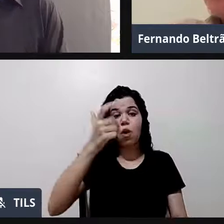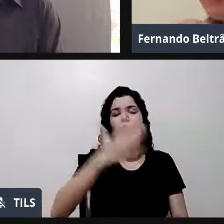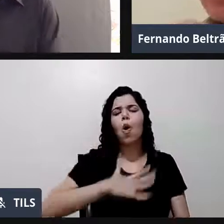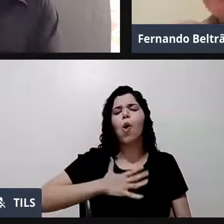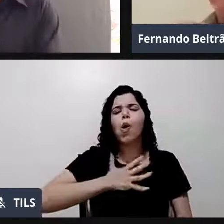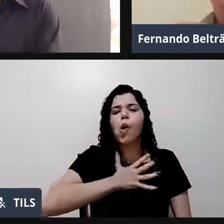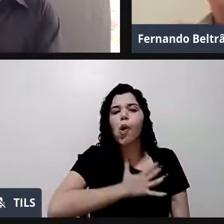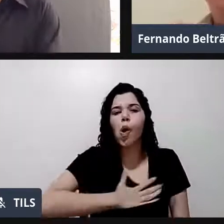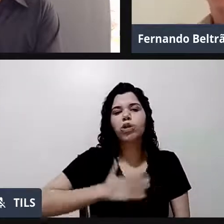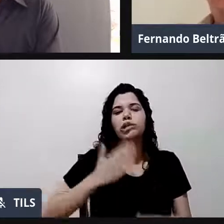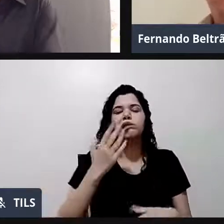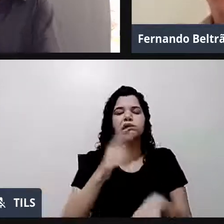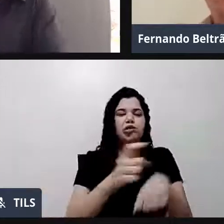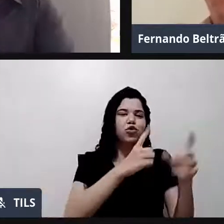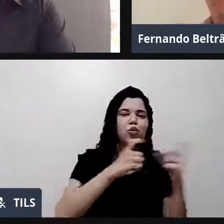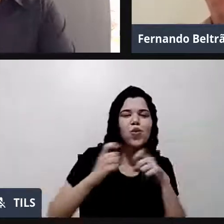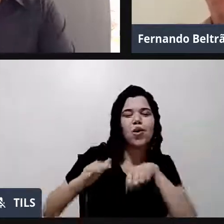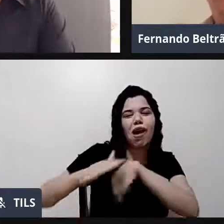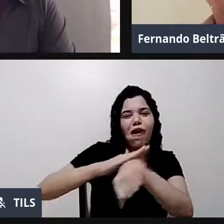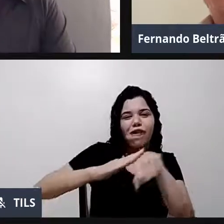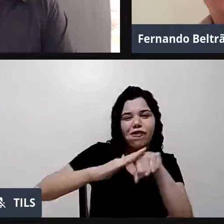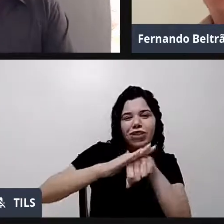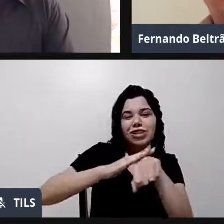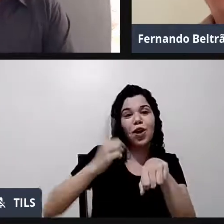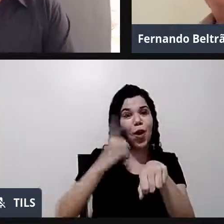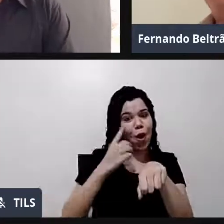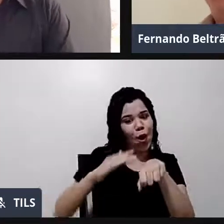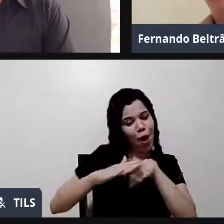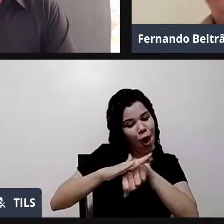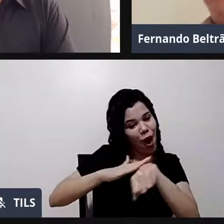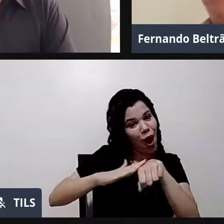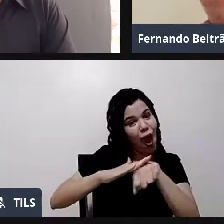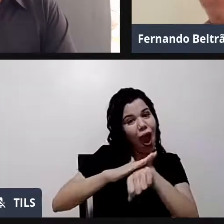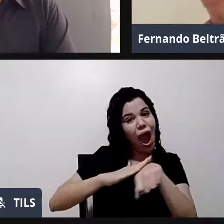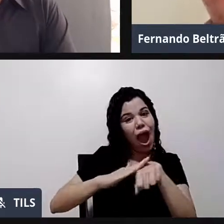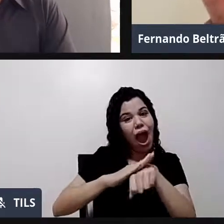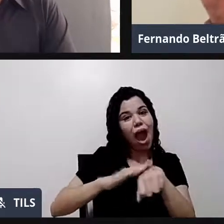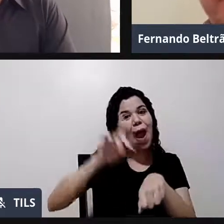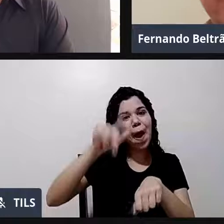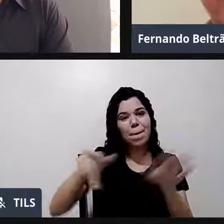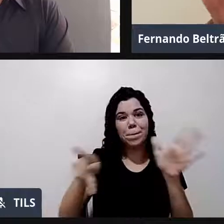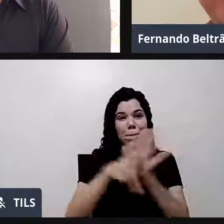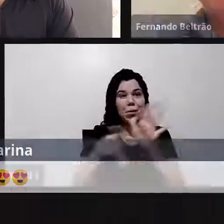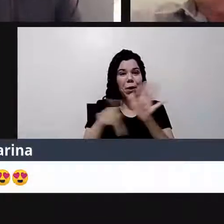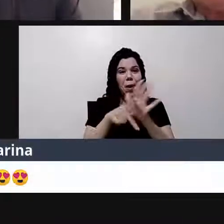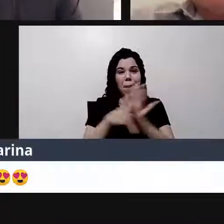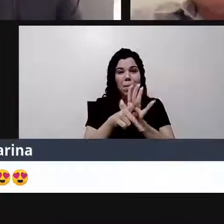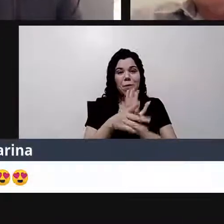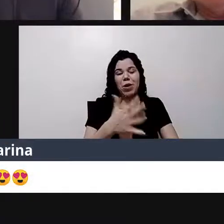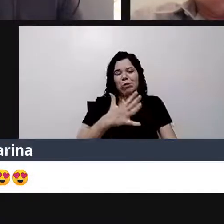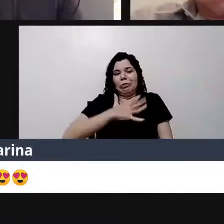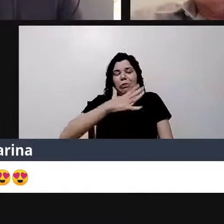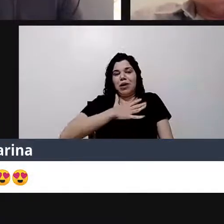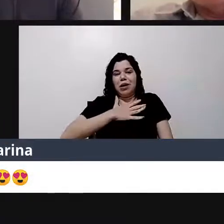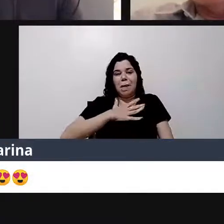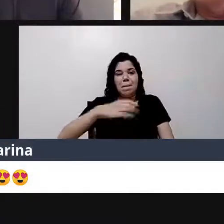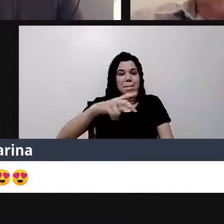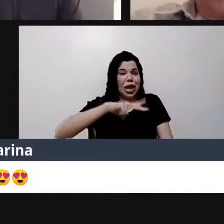conversar. E gostar de conversar é a especialidade minha e de todos, pelo menos que fazemos,